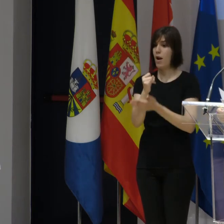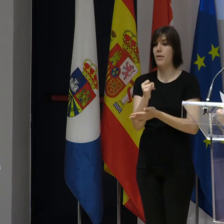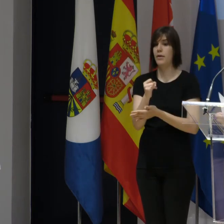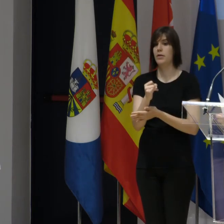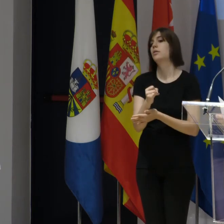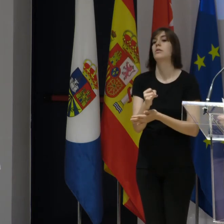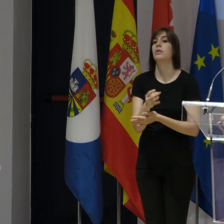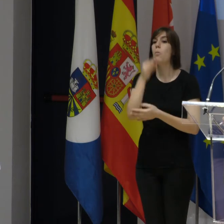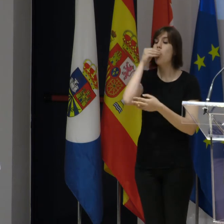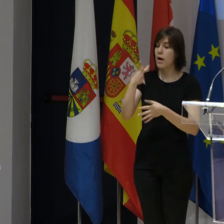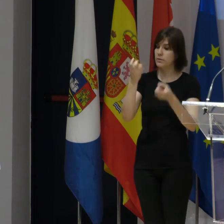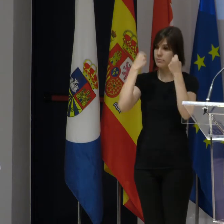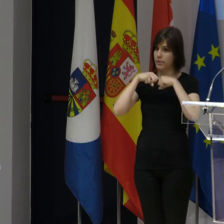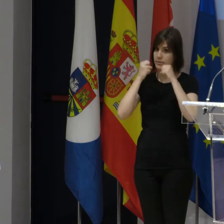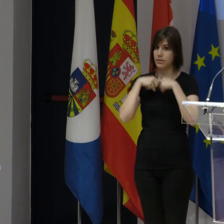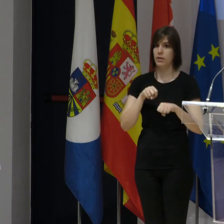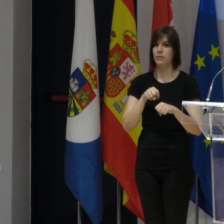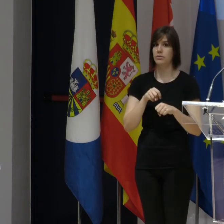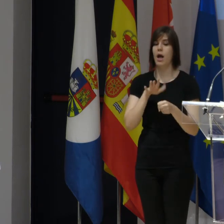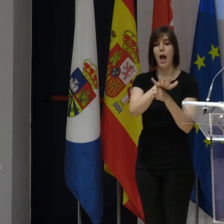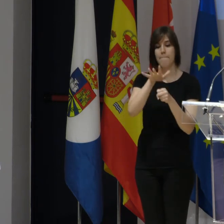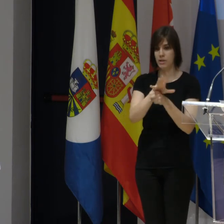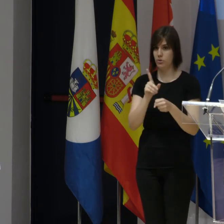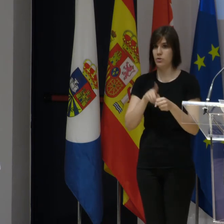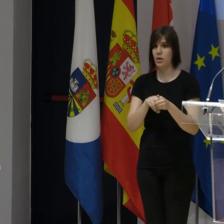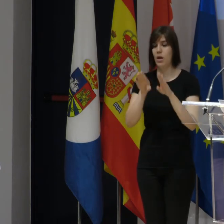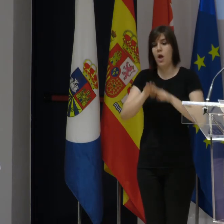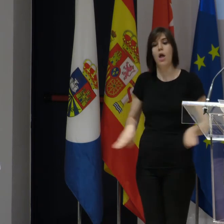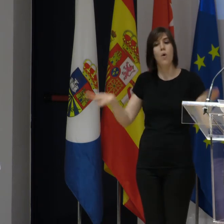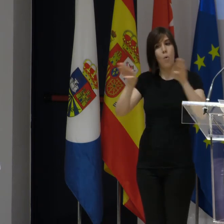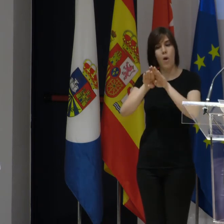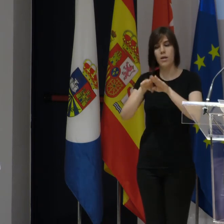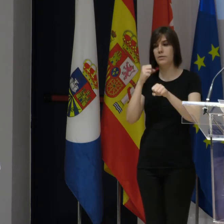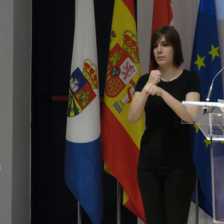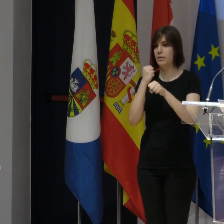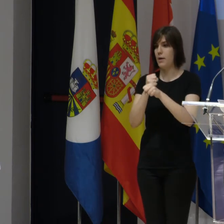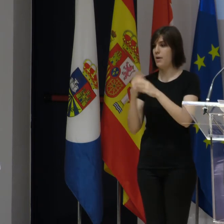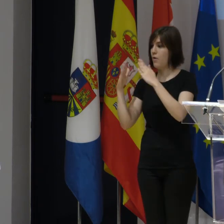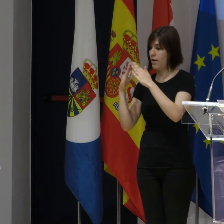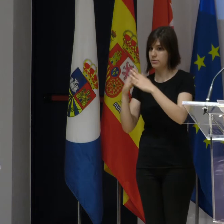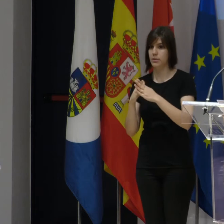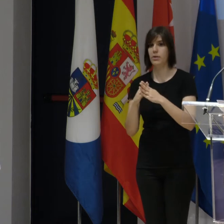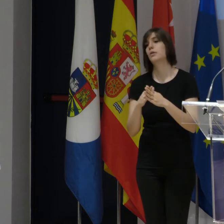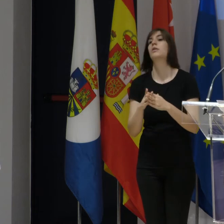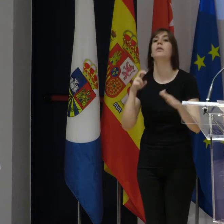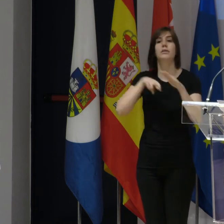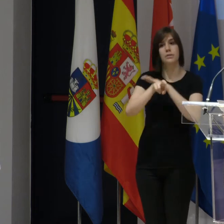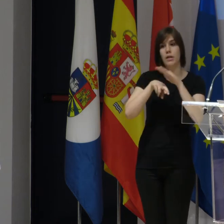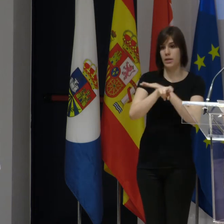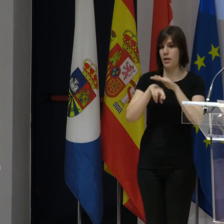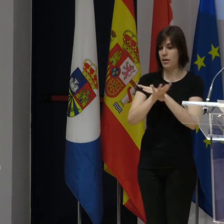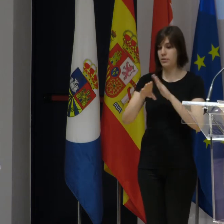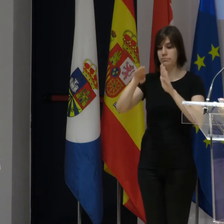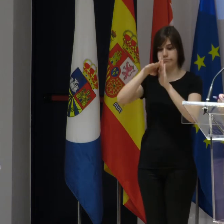distinguido en buenas prácticas en los siguientes campos. Igualdad y conciliación. El desarrollo de estrategias de conciliación en las